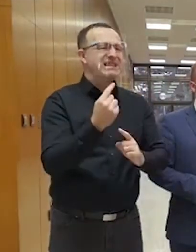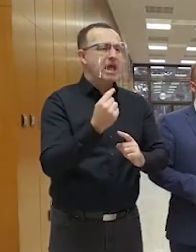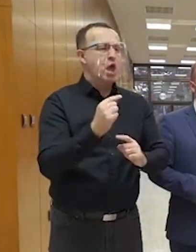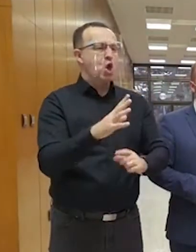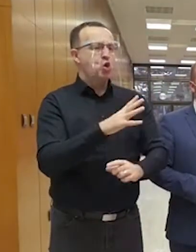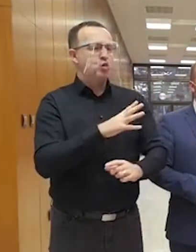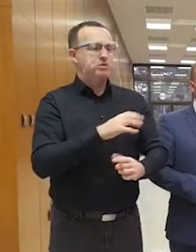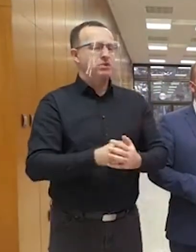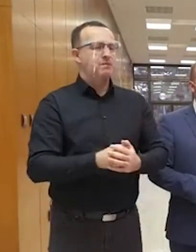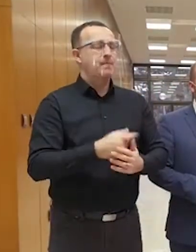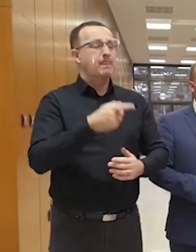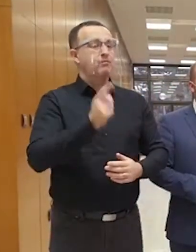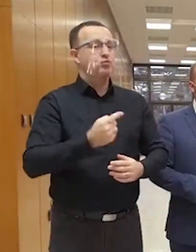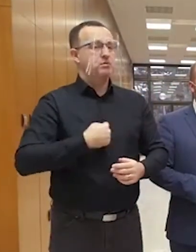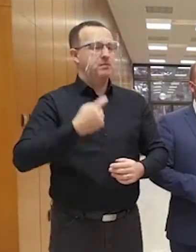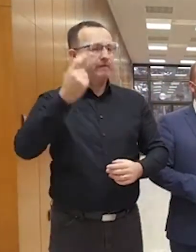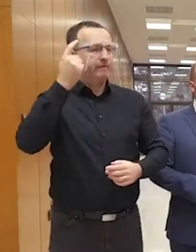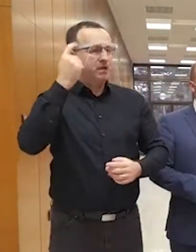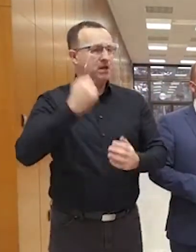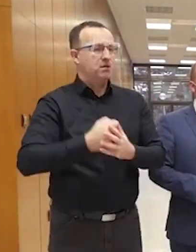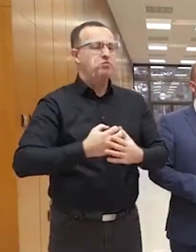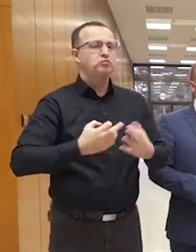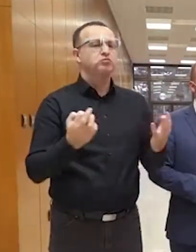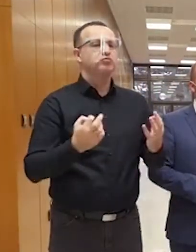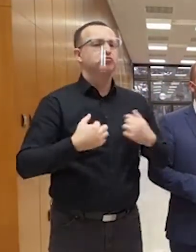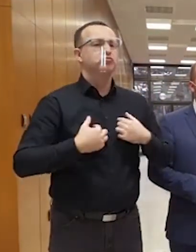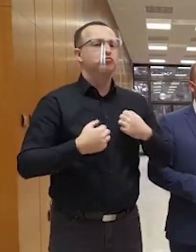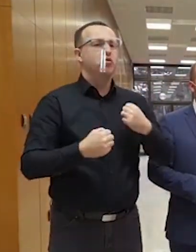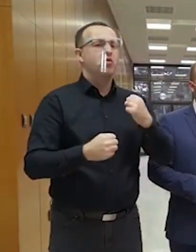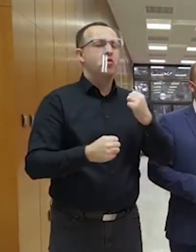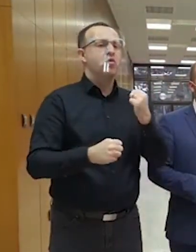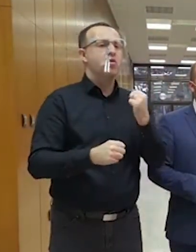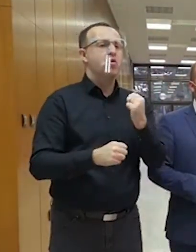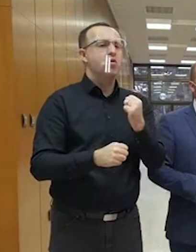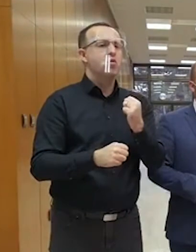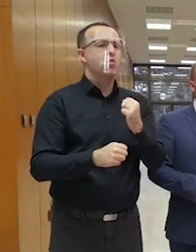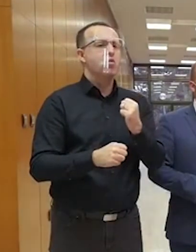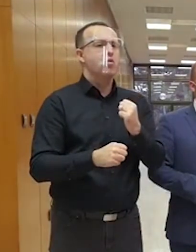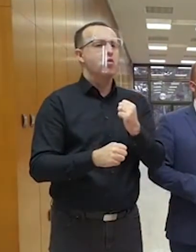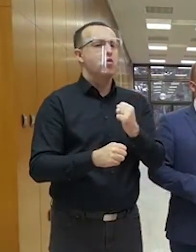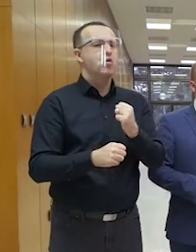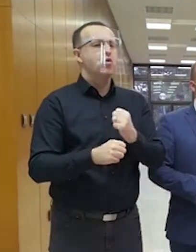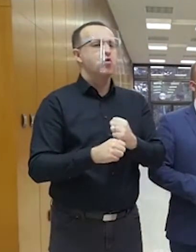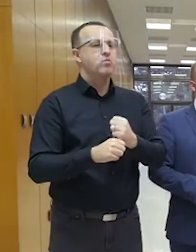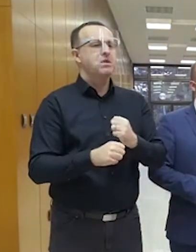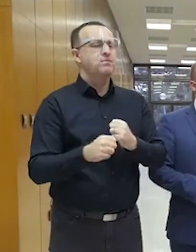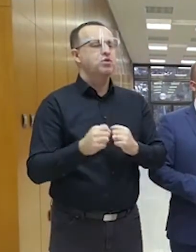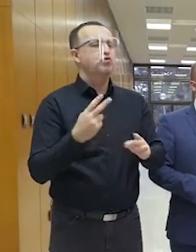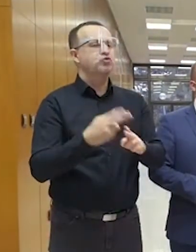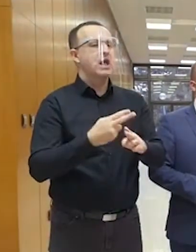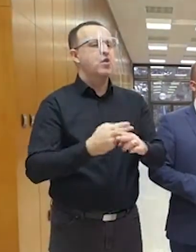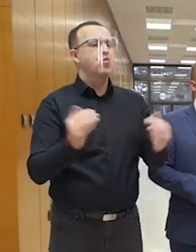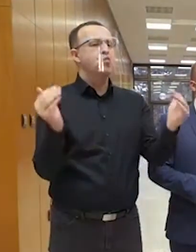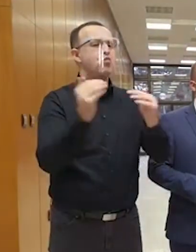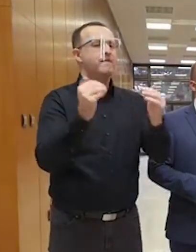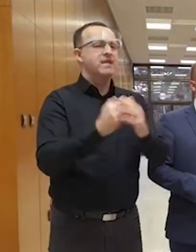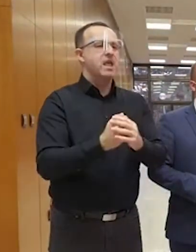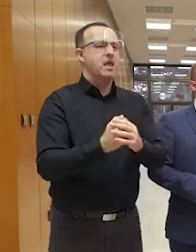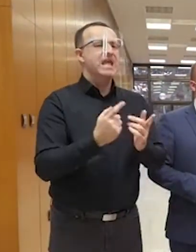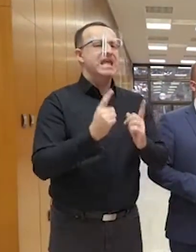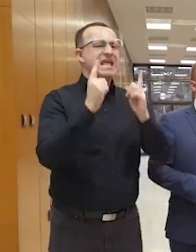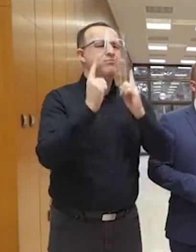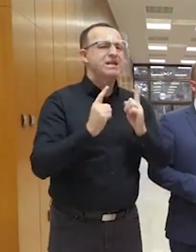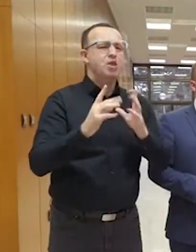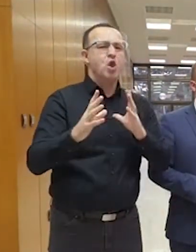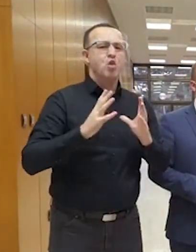Inými slovami, musíme vedieť, čo robíme na štátnej úrovni ako celku. Nedá sa to zobrať tak, že za hybrid je zodpovedný jeden